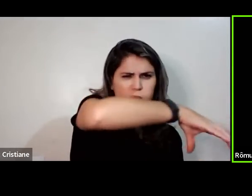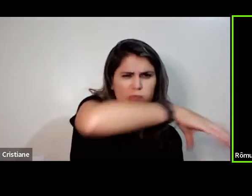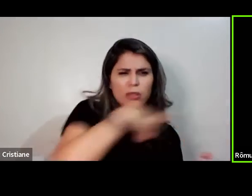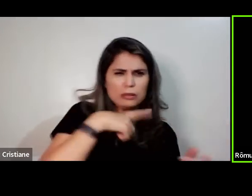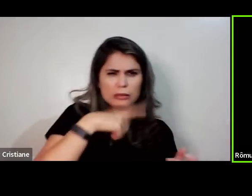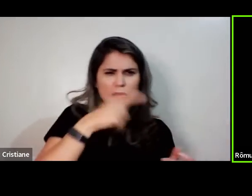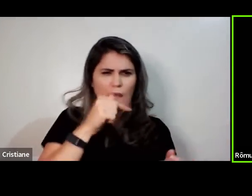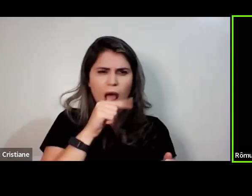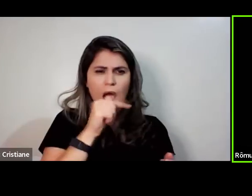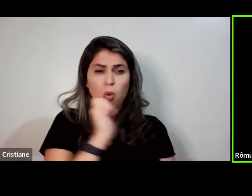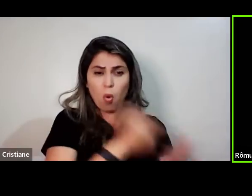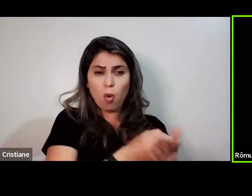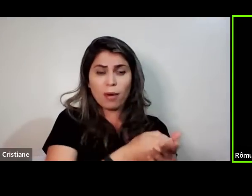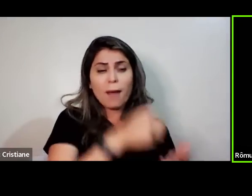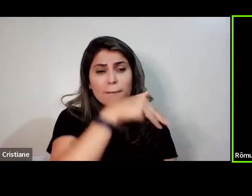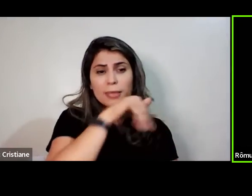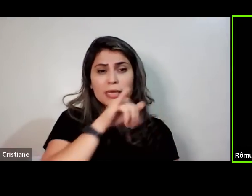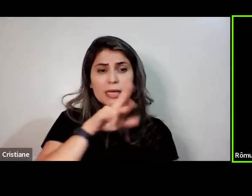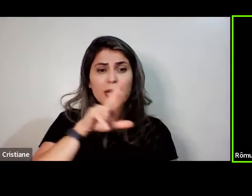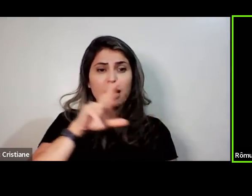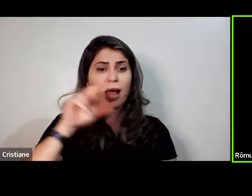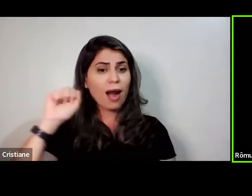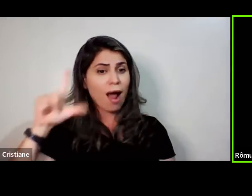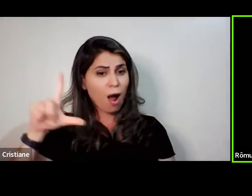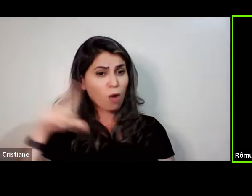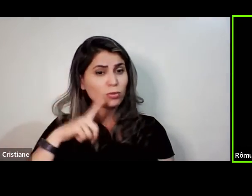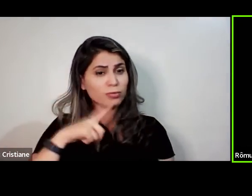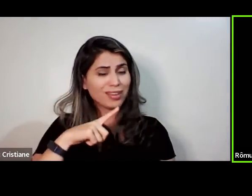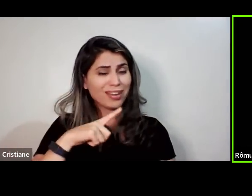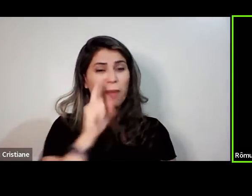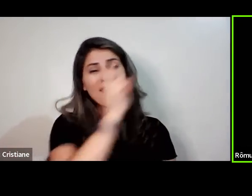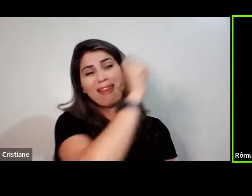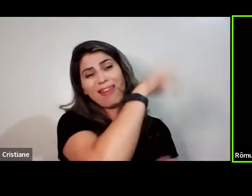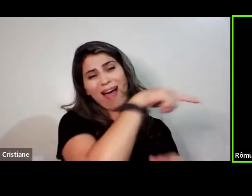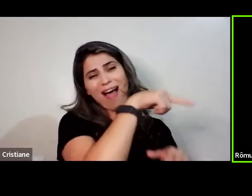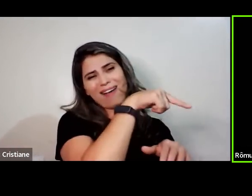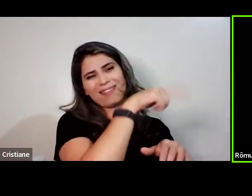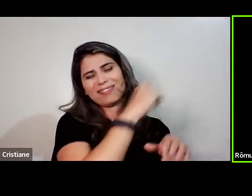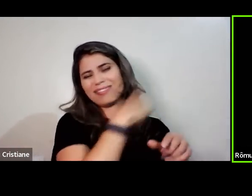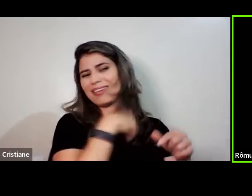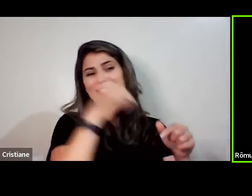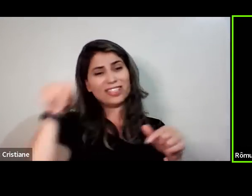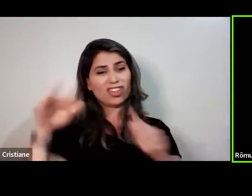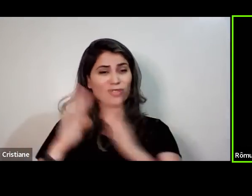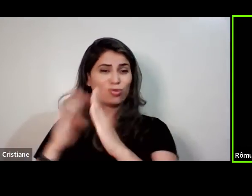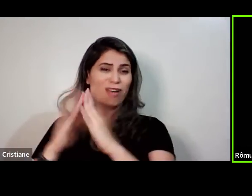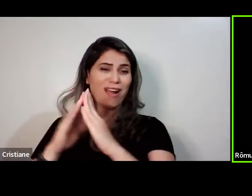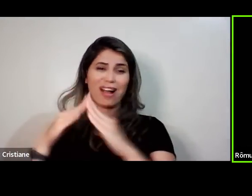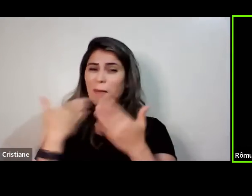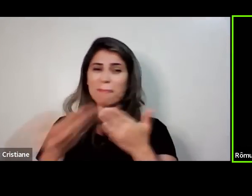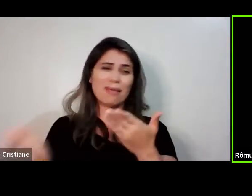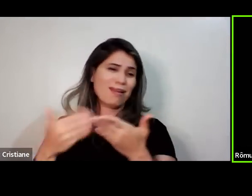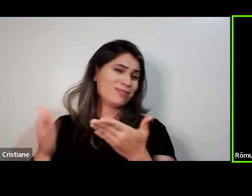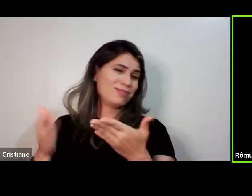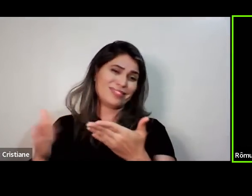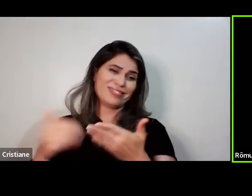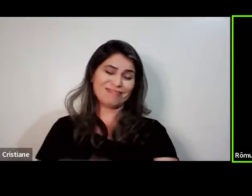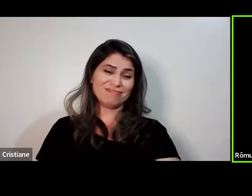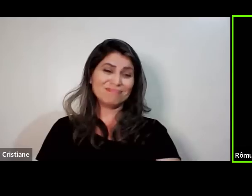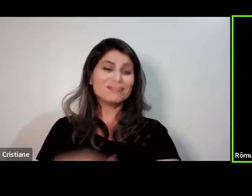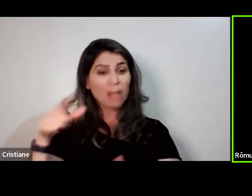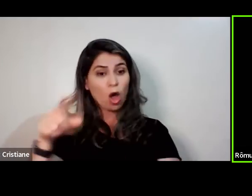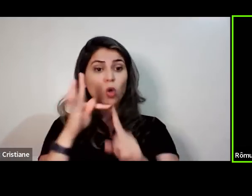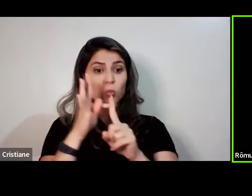que ela pode ser muito mais do que isso se ela estiver adequada e apropriada. E foi isso que a Marta investiu. em uma tecnologia que,